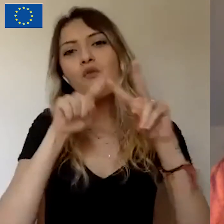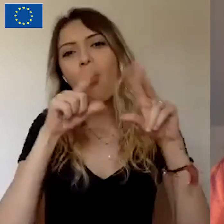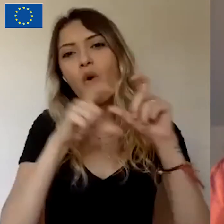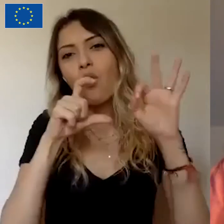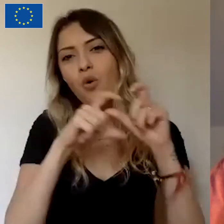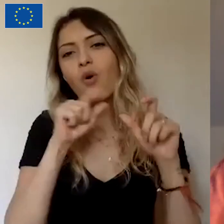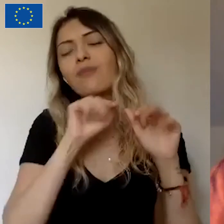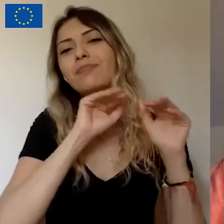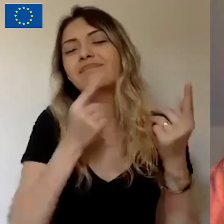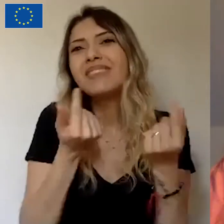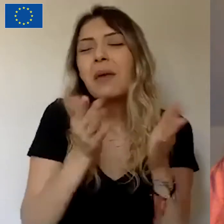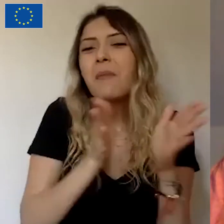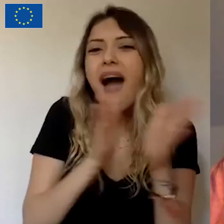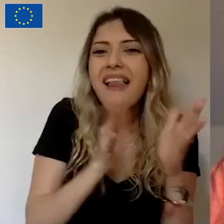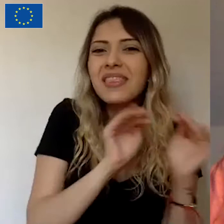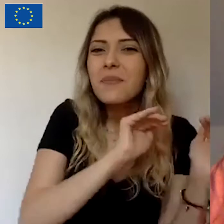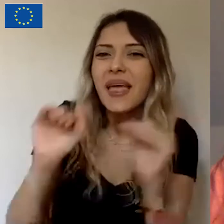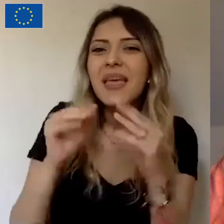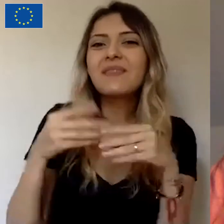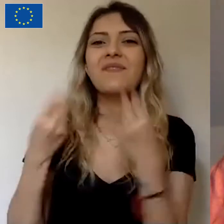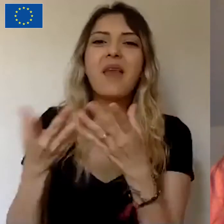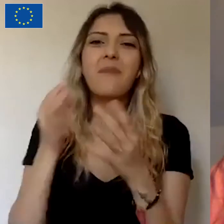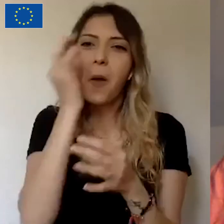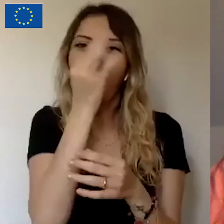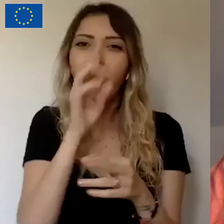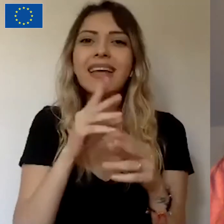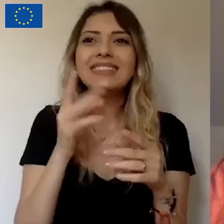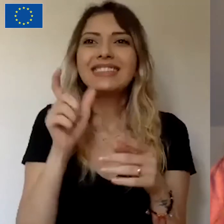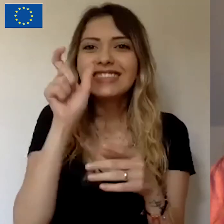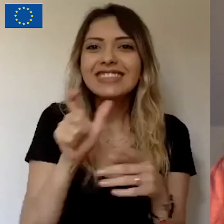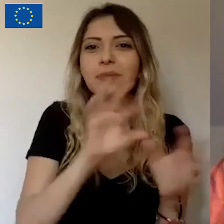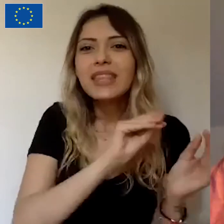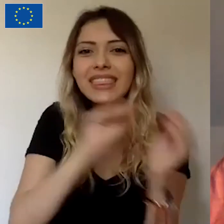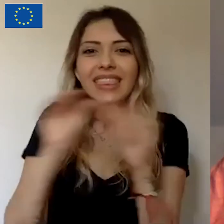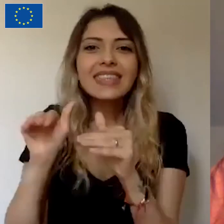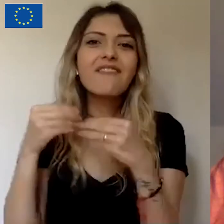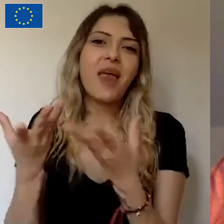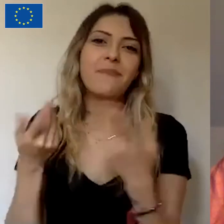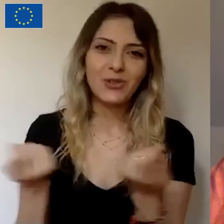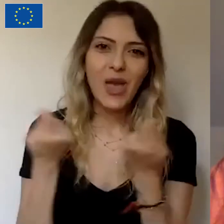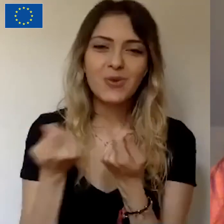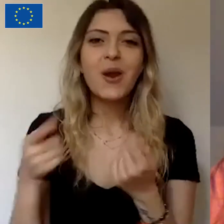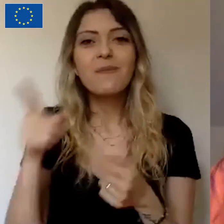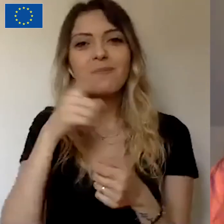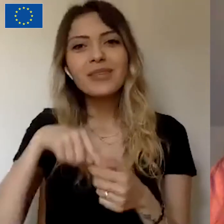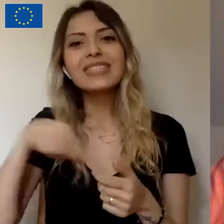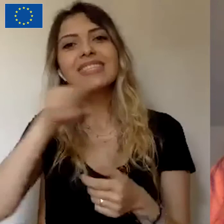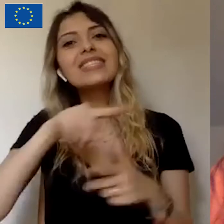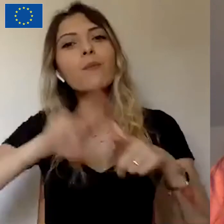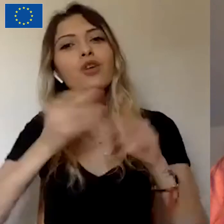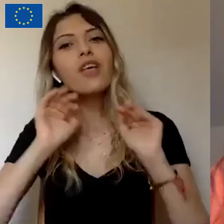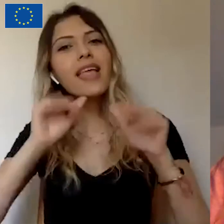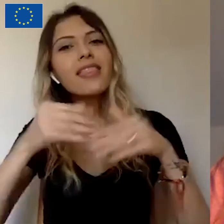aracı olarak, bir kolaylaştırıcı olarak. Burada projelerinize destek olmak için varız. Bunu söylemek istiyorum. Her türlü